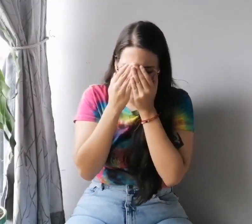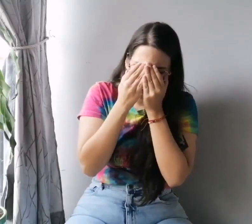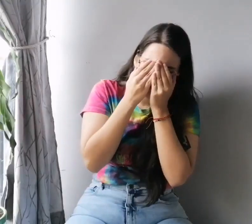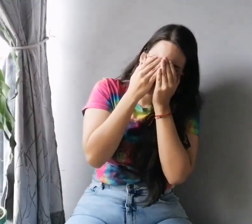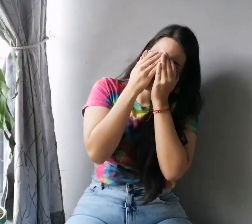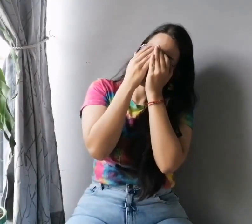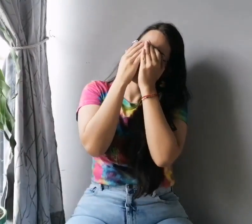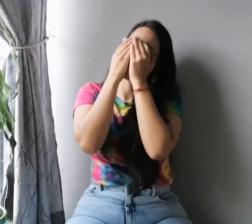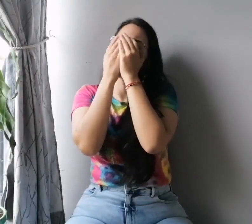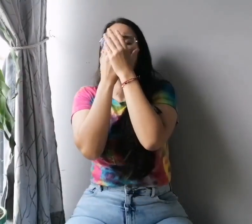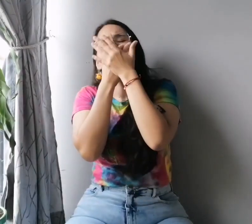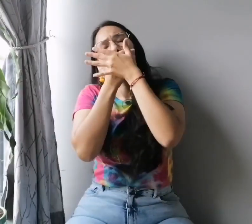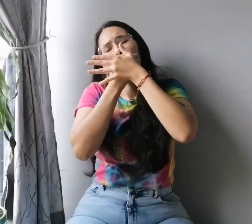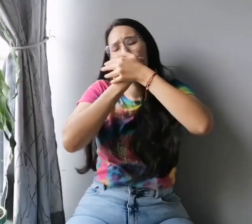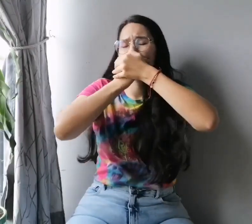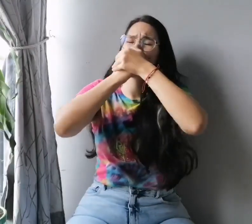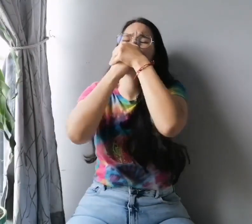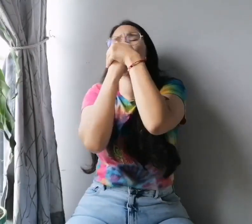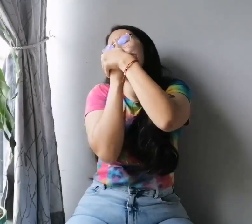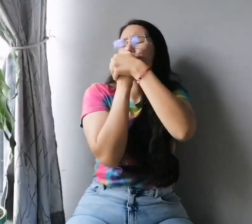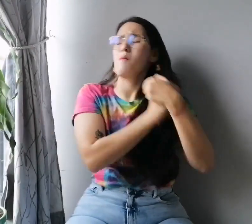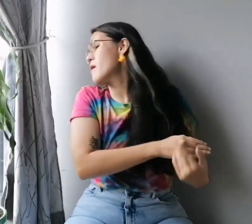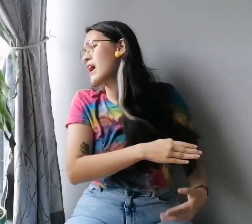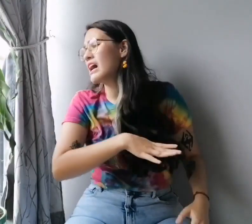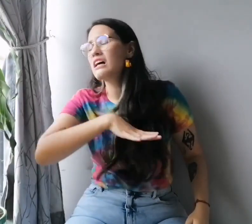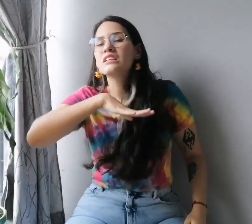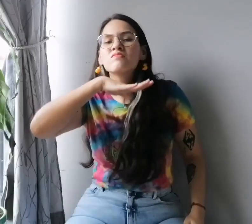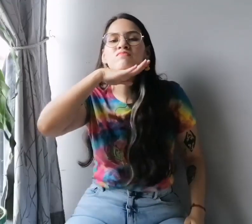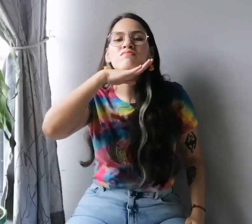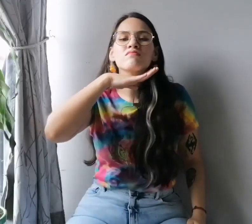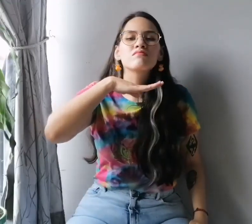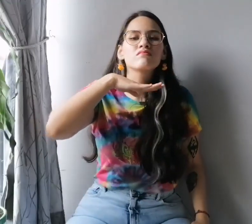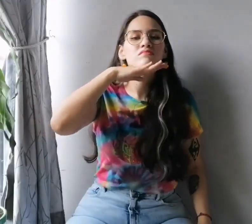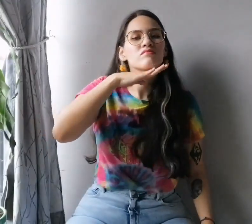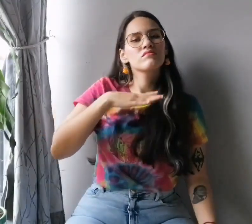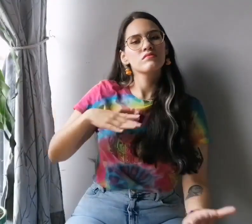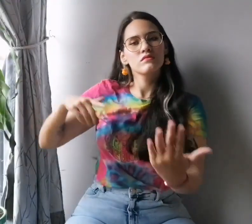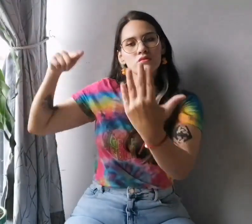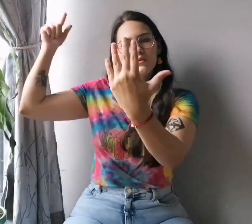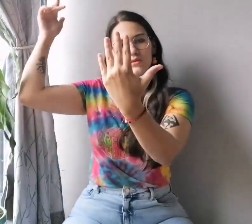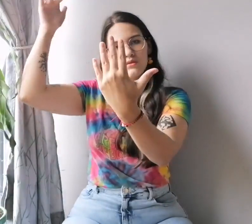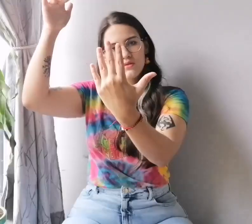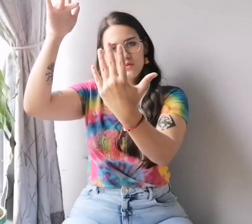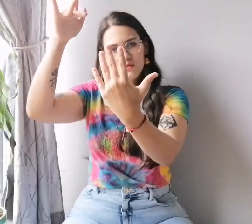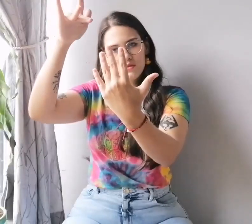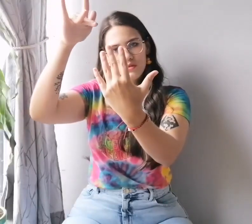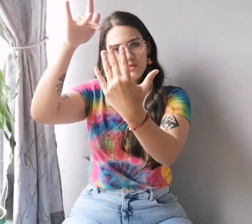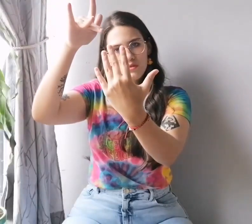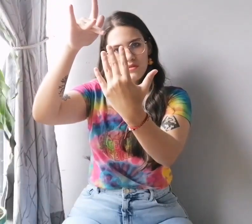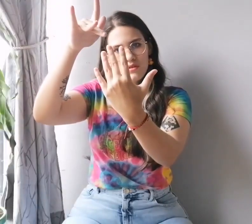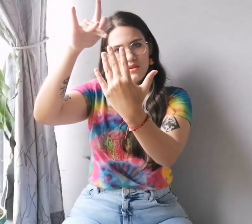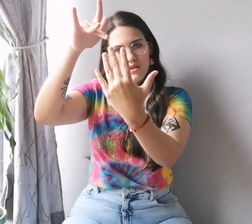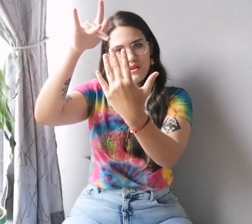te apaga los ojos Ya nada me calla, ya todo me sobra Si tocan a una,